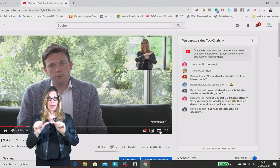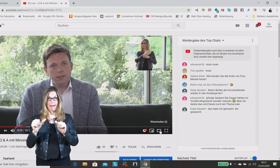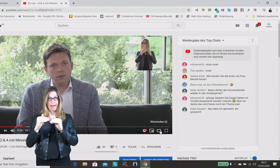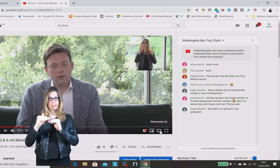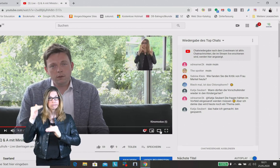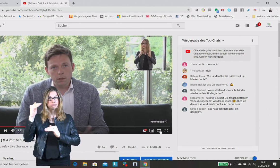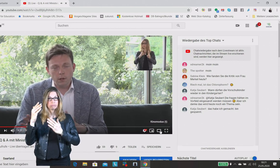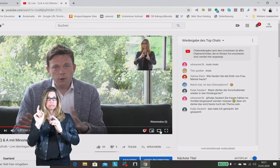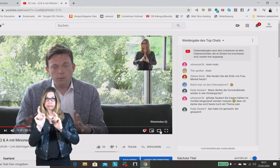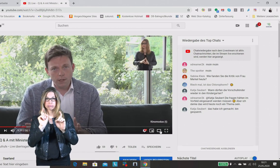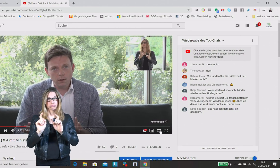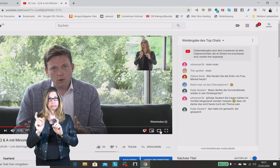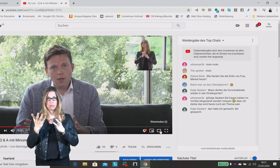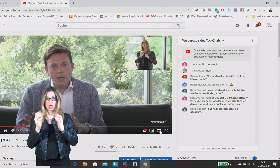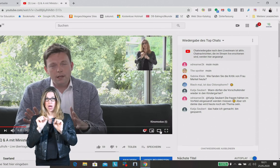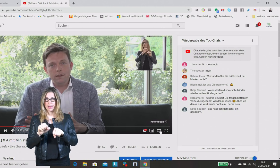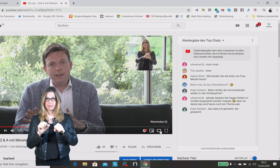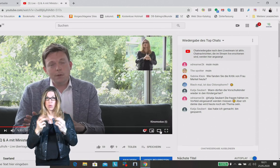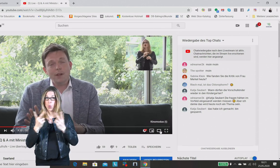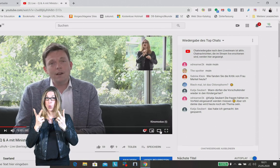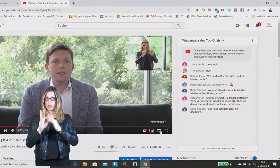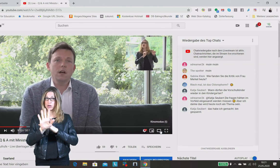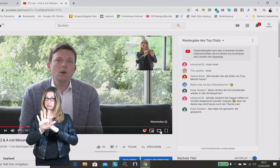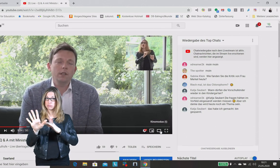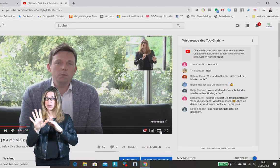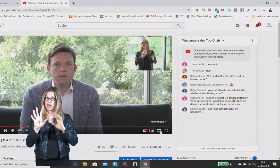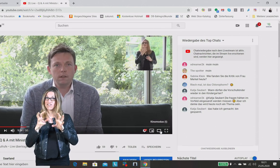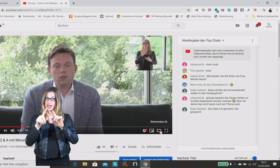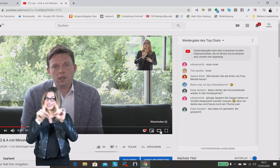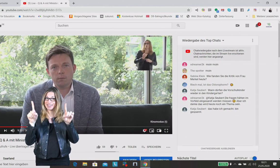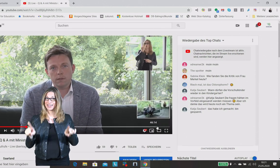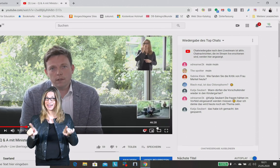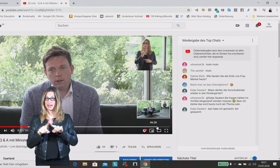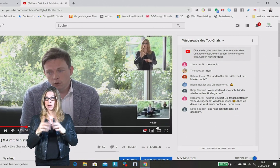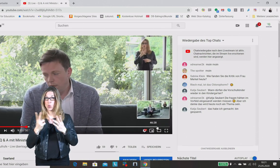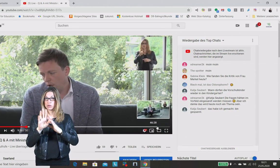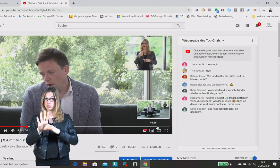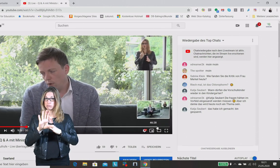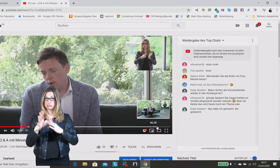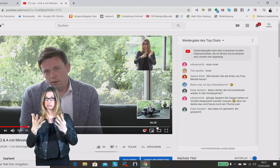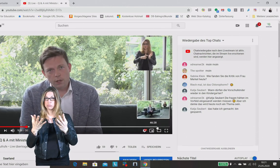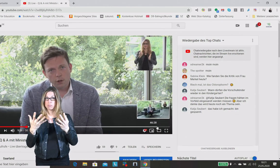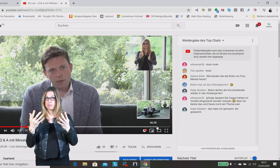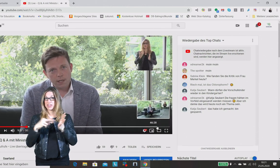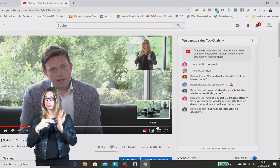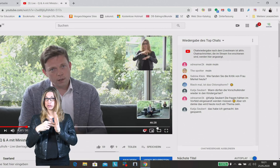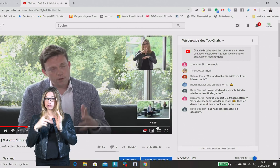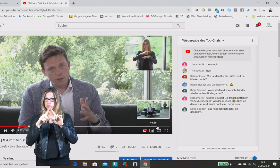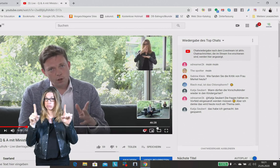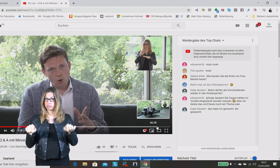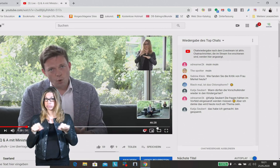Möglichkeit Ihres Gerätes und Ihres Fernsehers ergibt, dann noch einmal auf